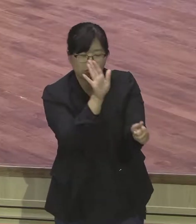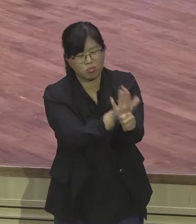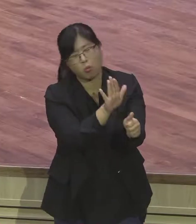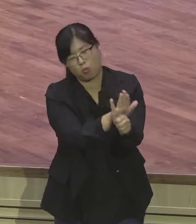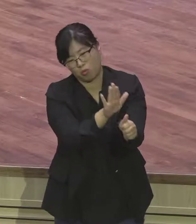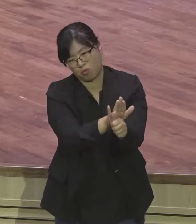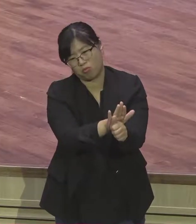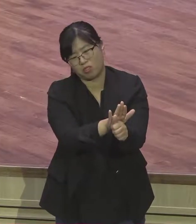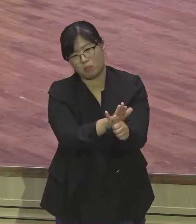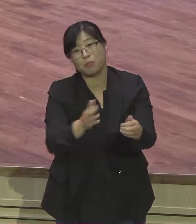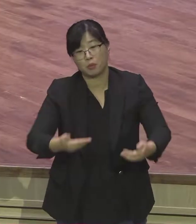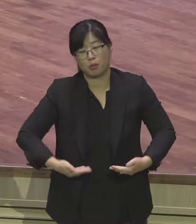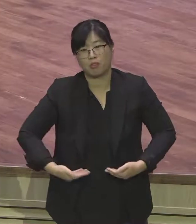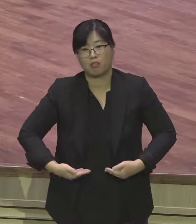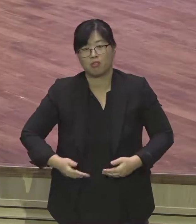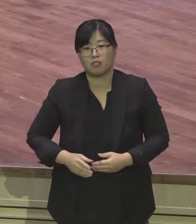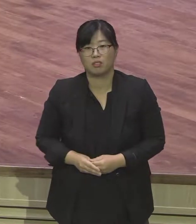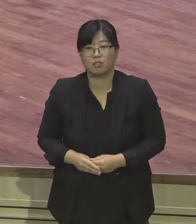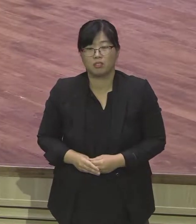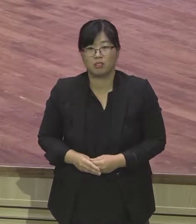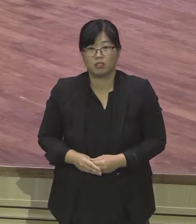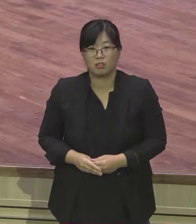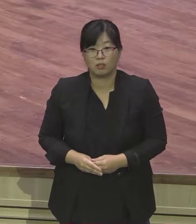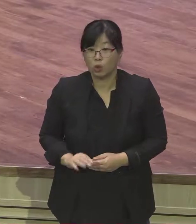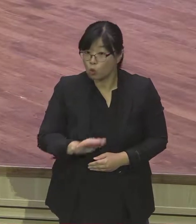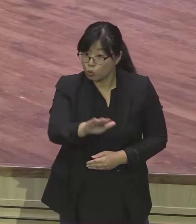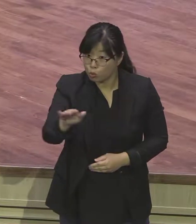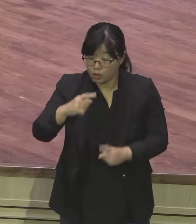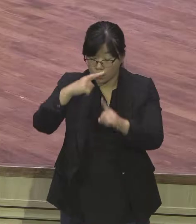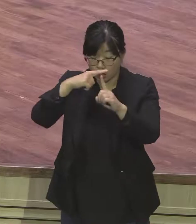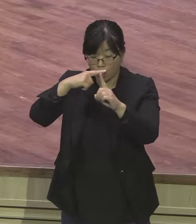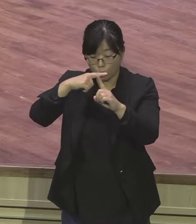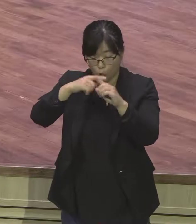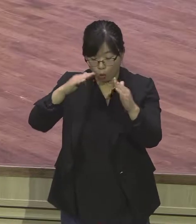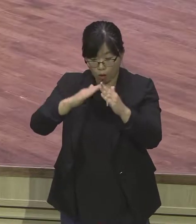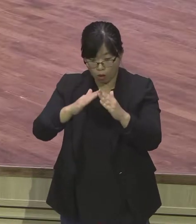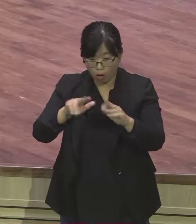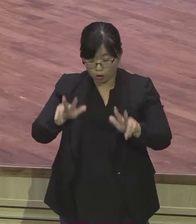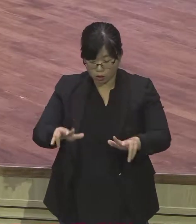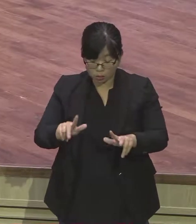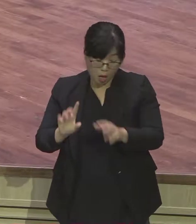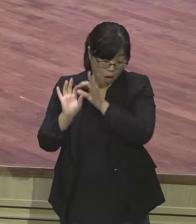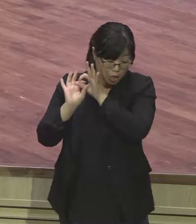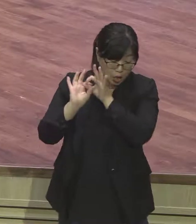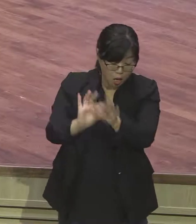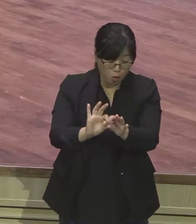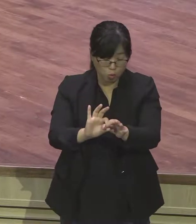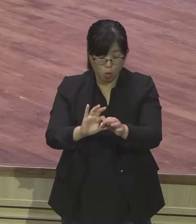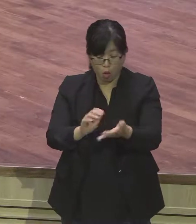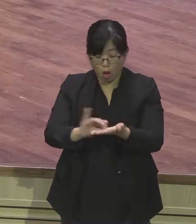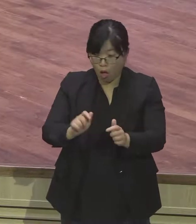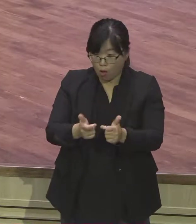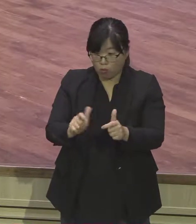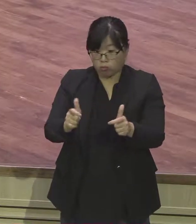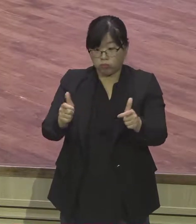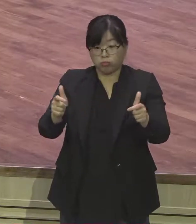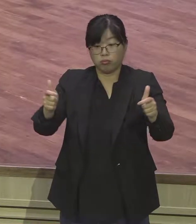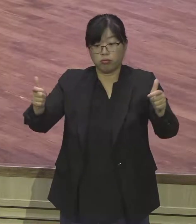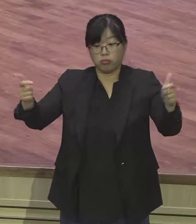교회를 성장시켜주는 이유가 뭐냐 이유가 뭐냐 그게 걸맞는 사역 지경을 넓히라는 얘기예요.